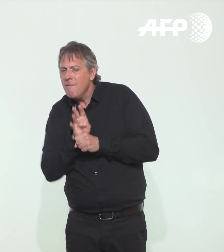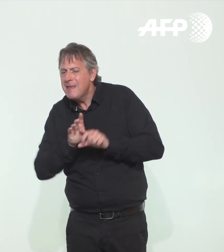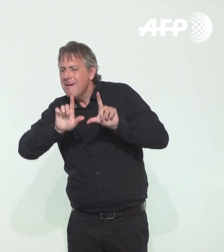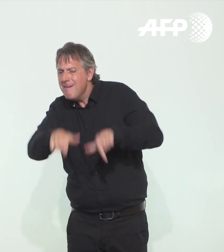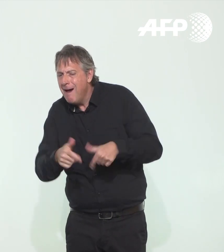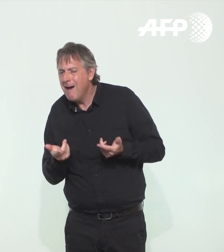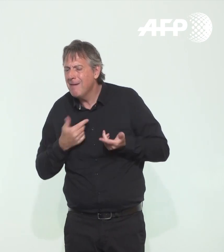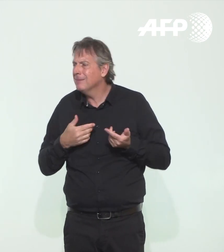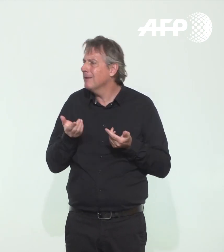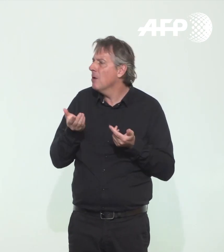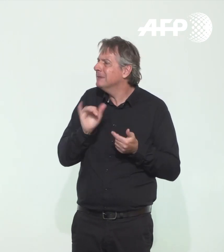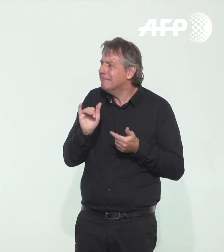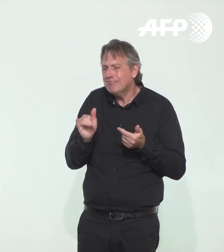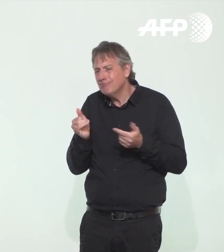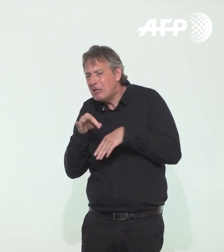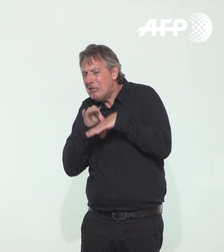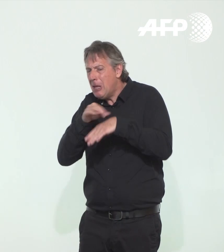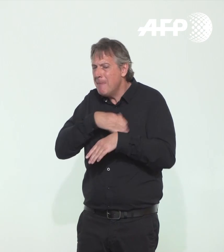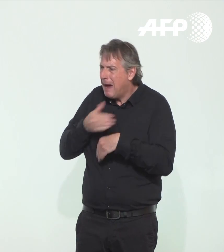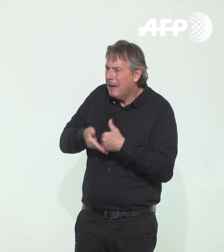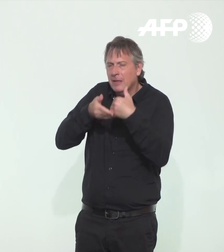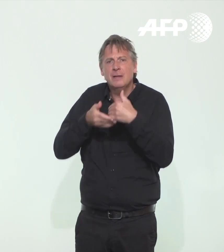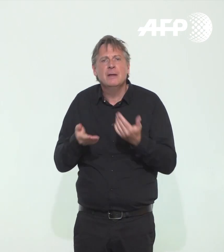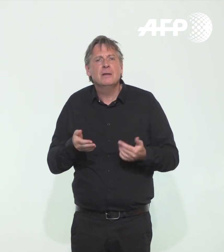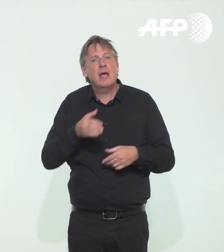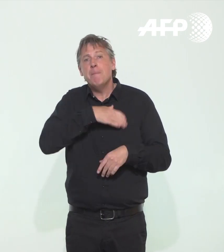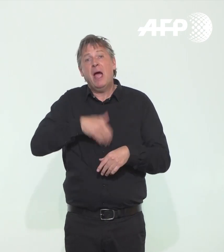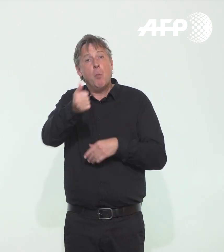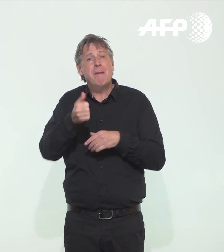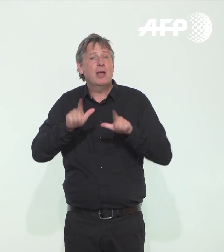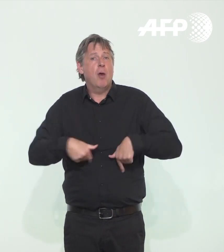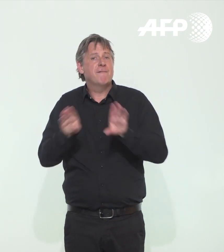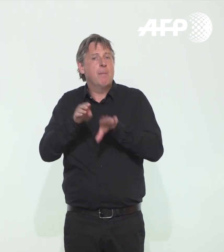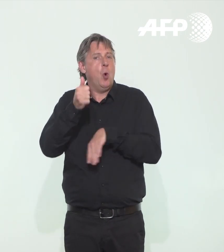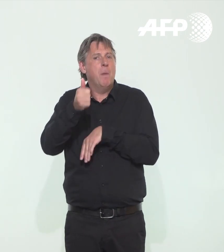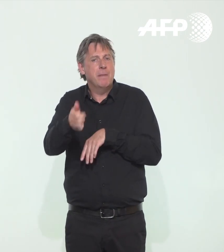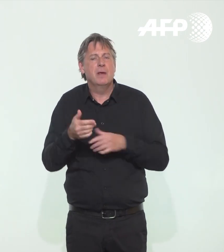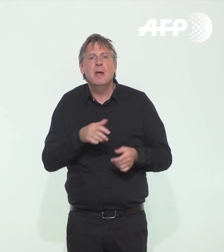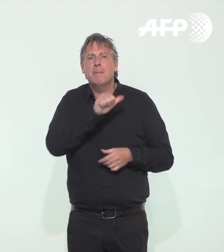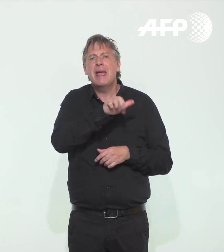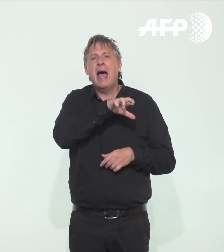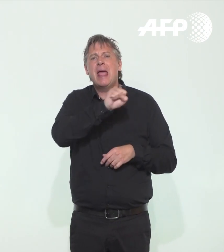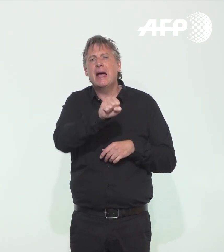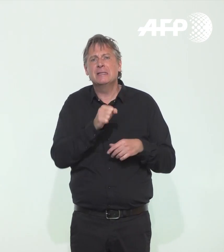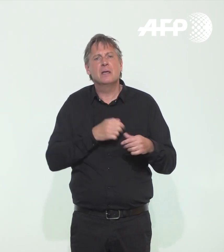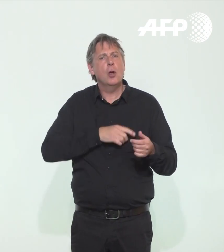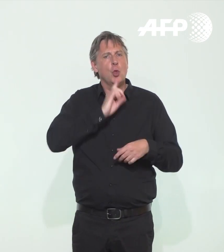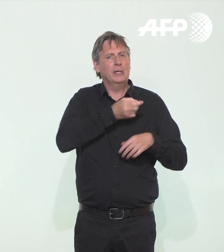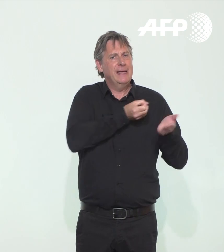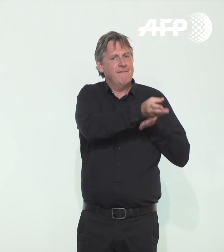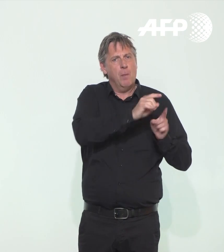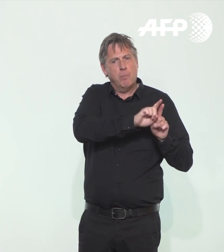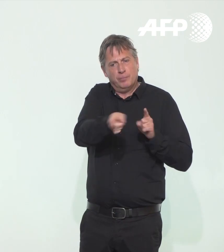primaires sont prises par les maires mais évidemment, les ARS, les agences régionales de santé sont à la disposition des autorités pour donner des conseils sanitaires.